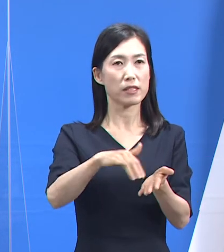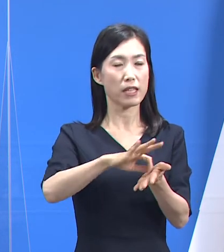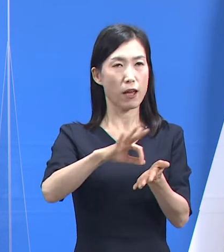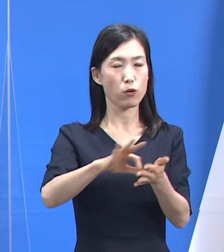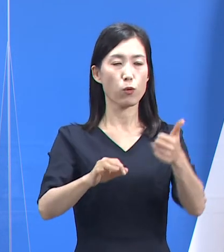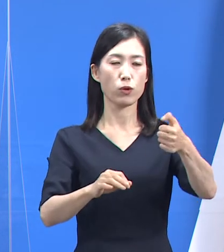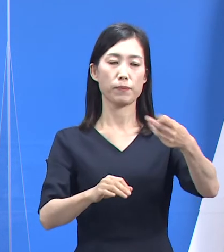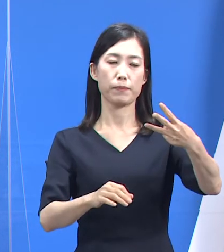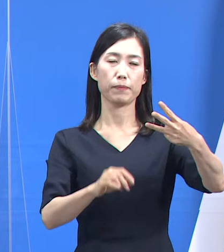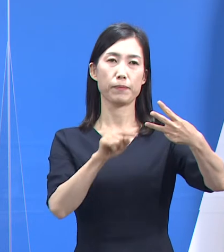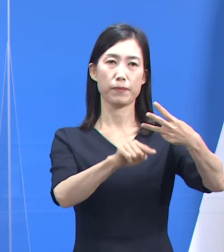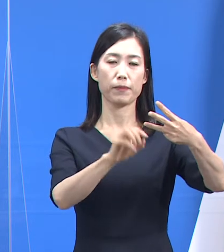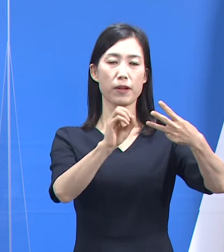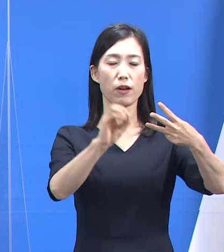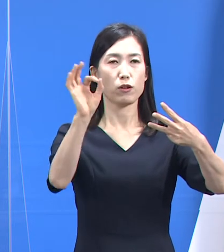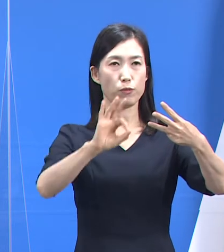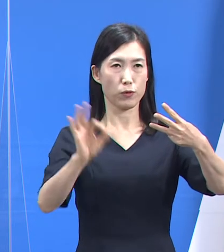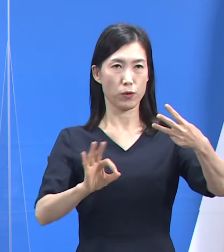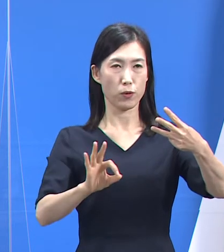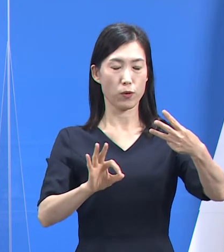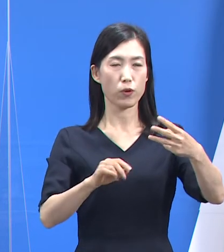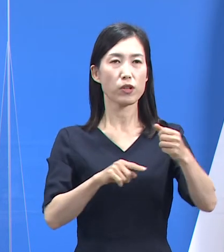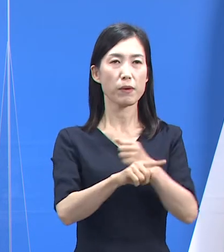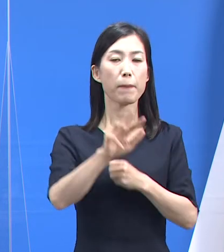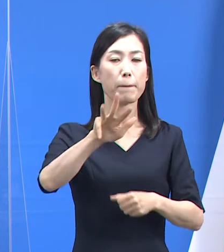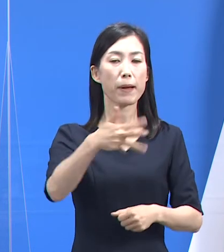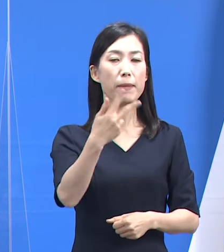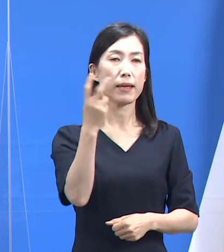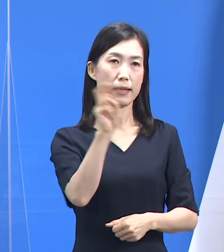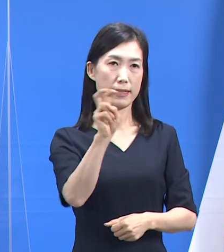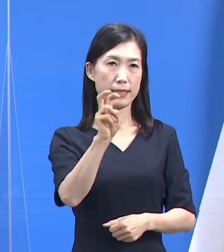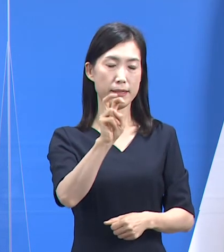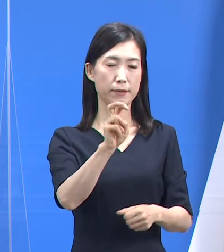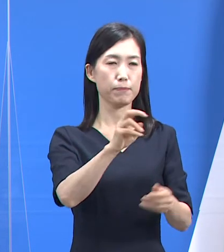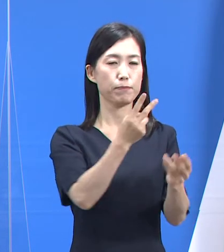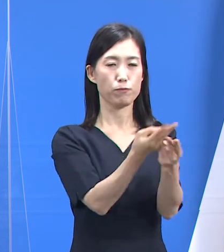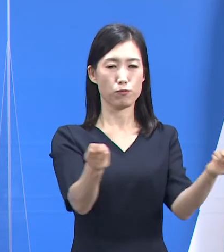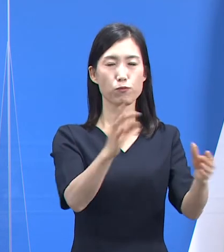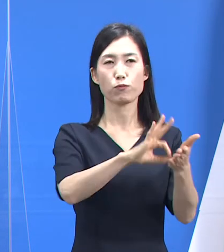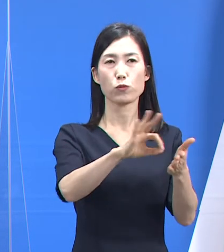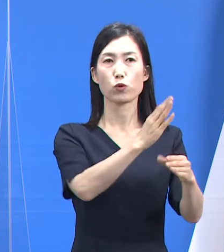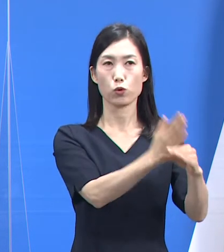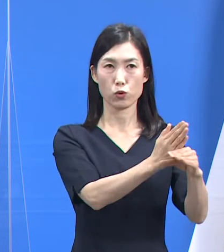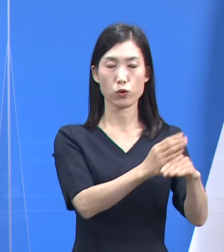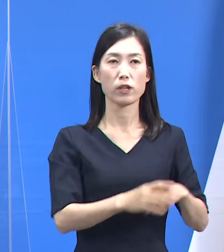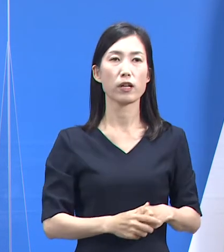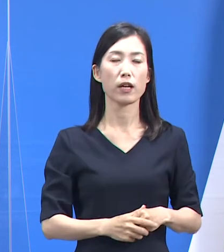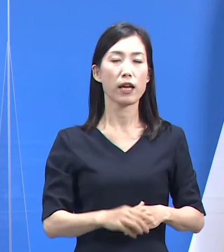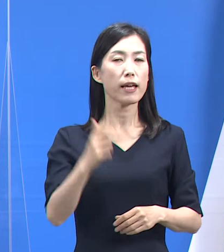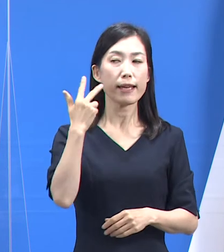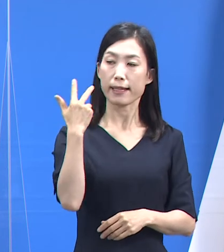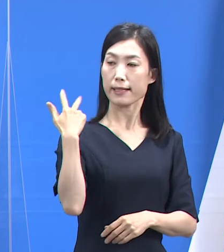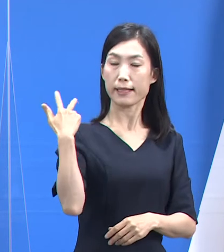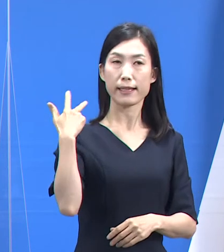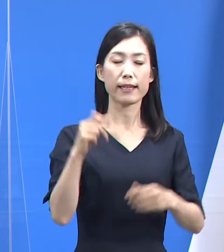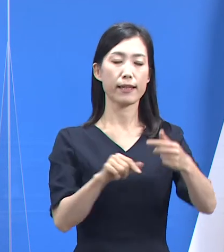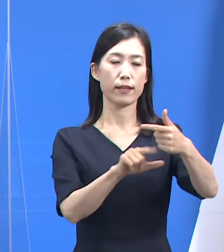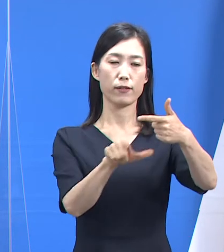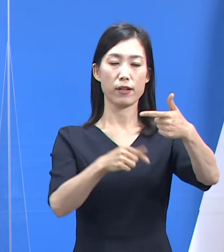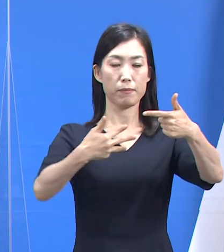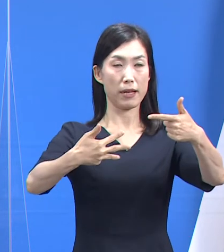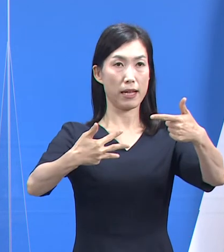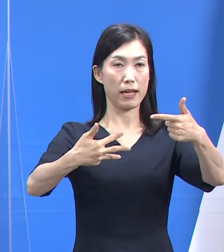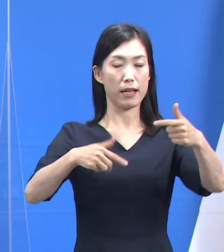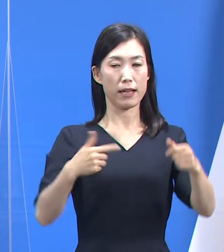53.0%로 820개 병상을 사용하고 있습니다. 일주일 전인 6월 8일